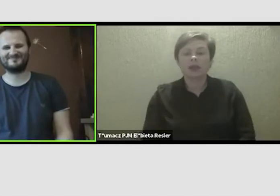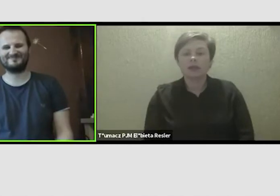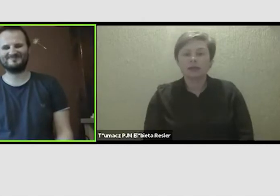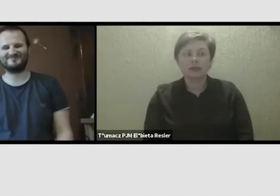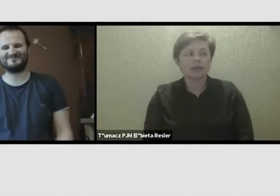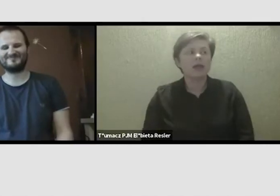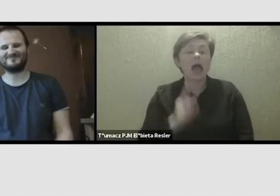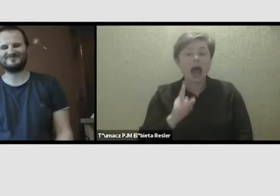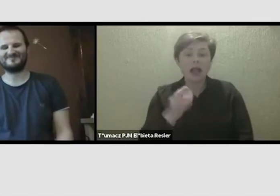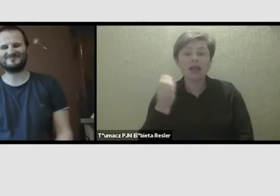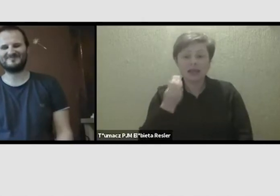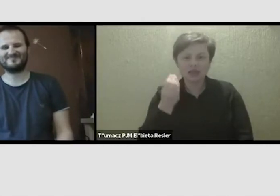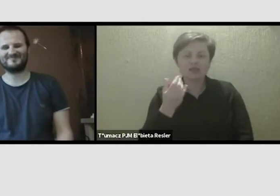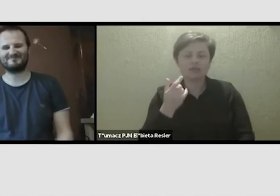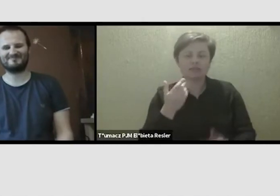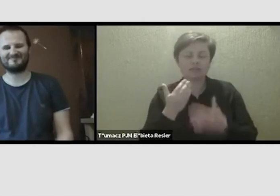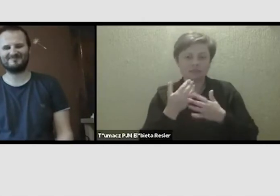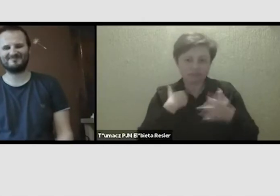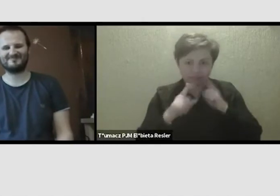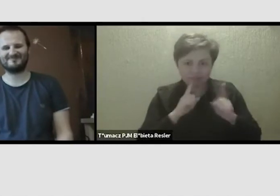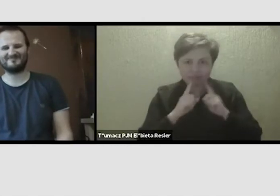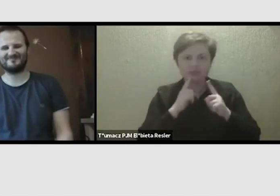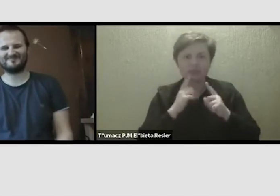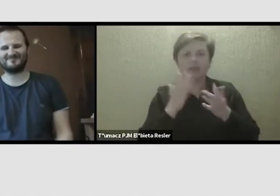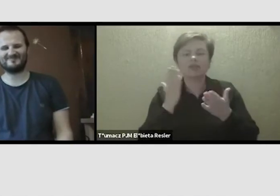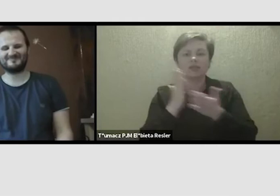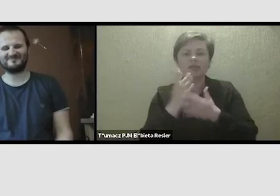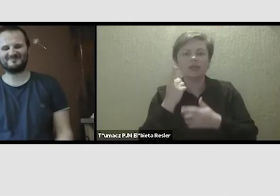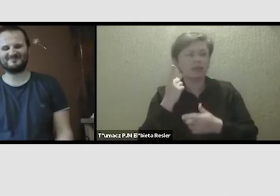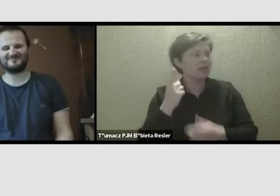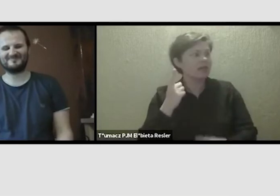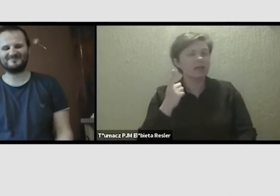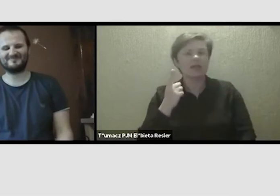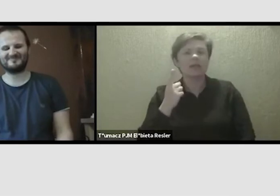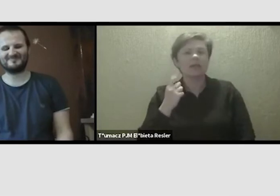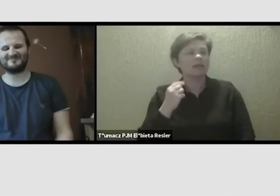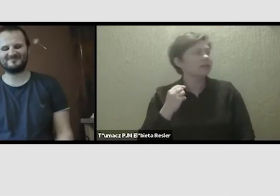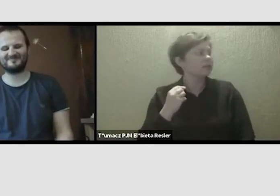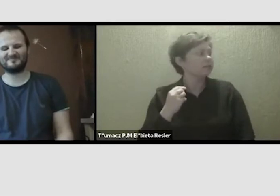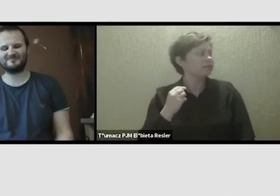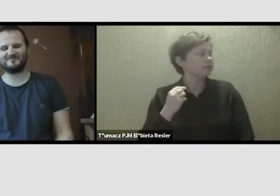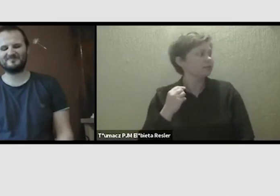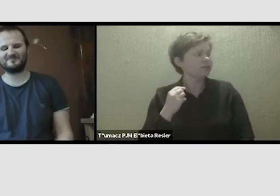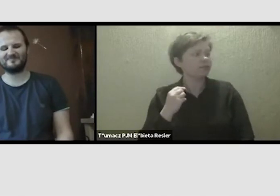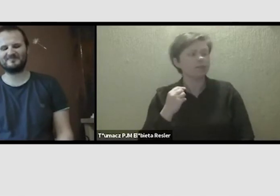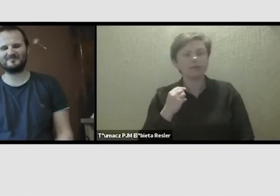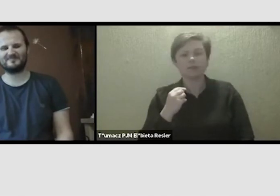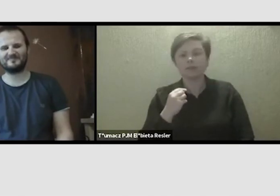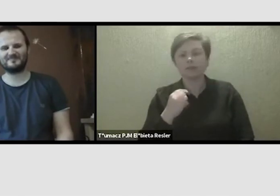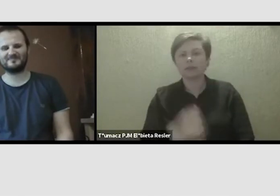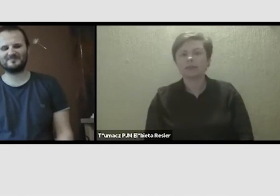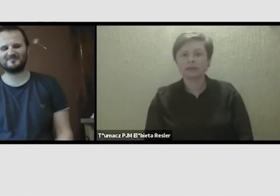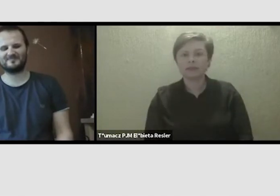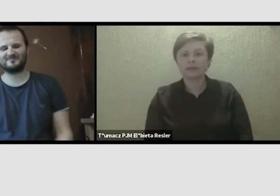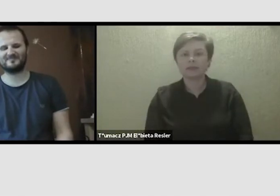Ale zanim do tego dojdziemy, zahaczę tylko o jedną rzecz, którą powiedziałeś kiedyś, Witku, właśnie chyba w